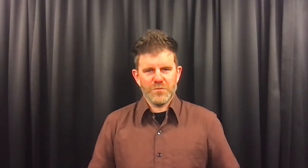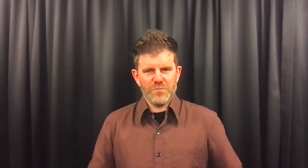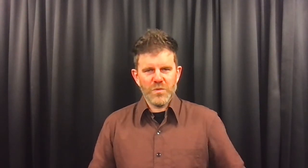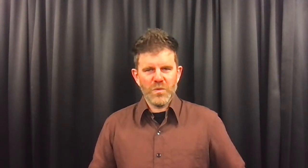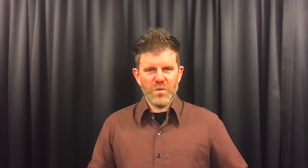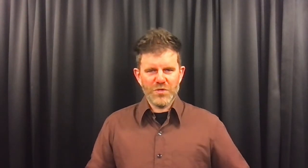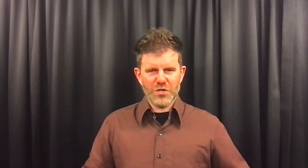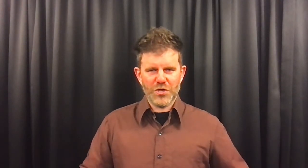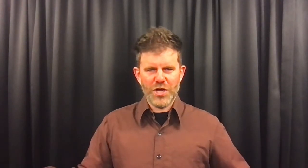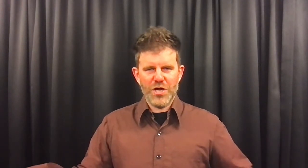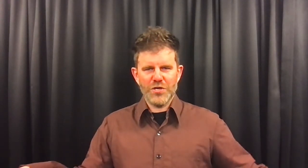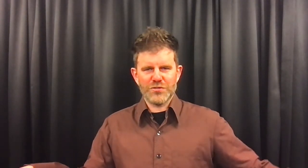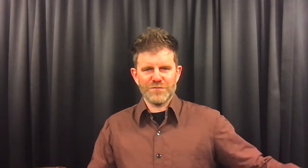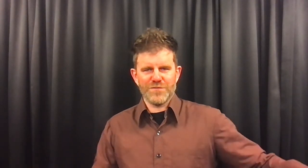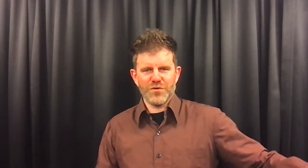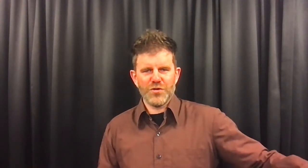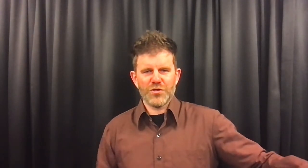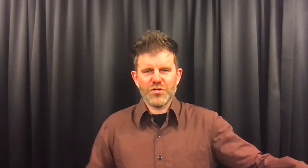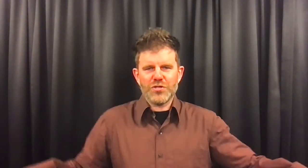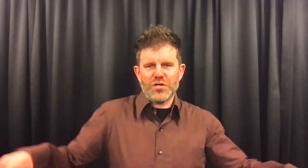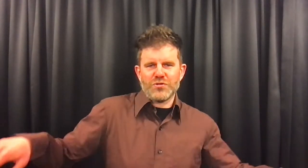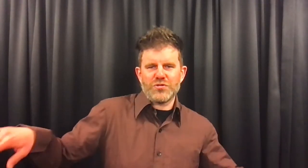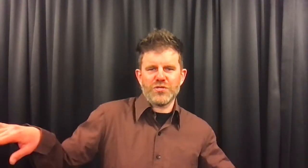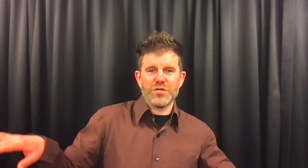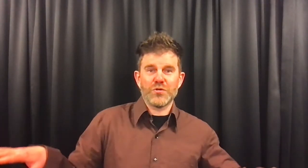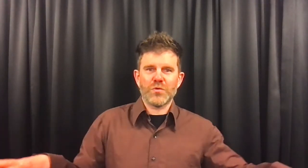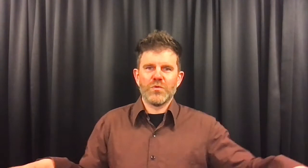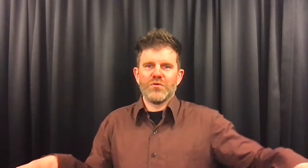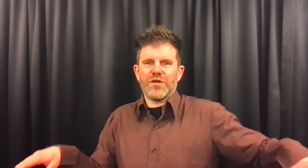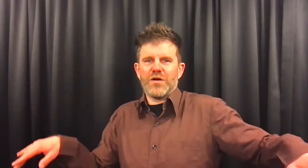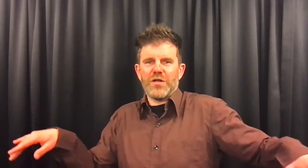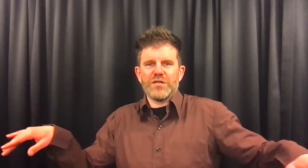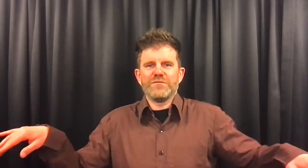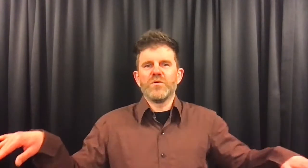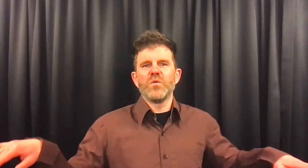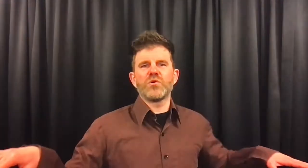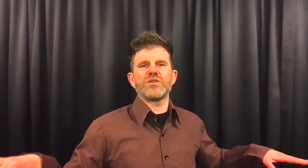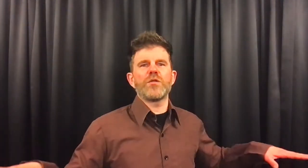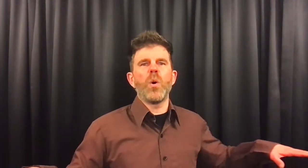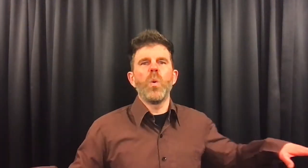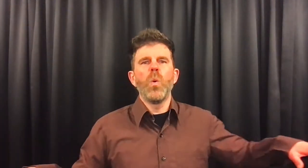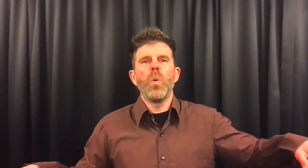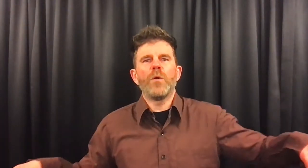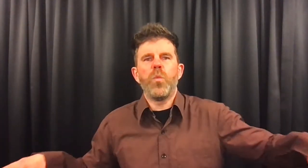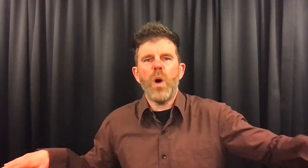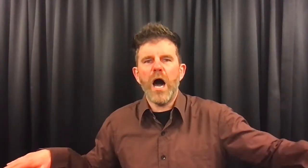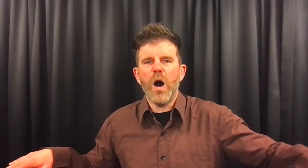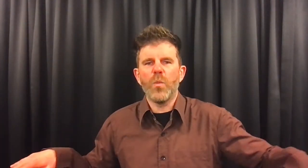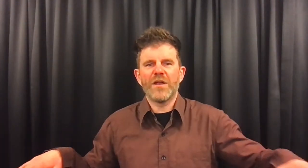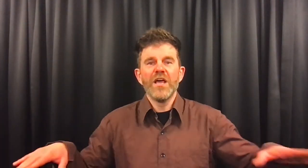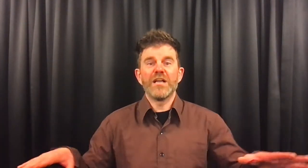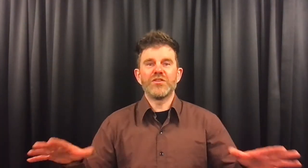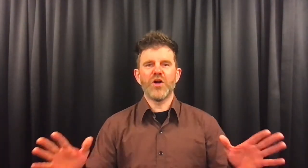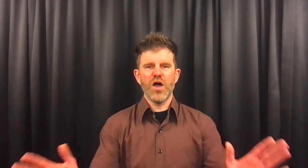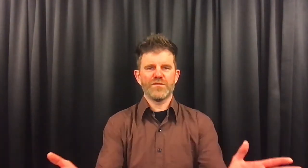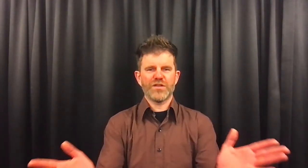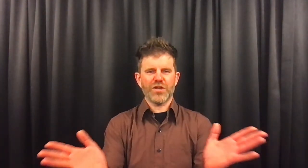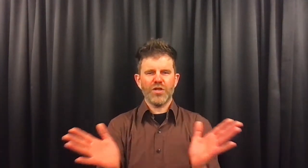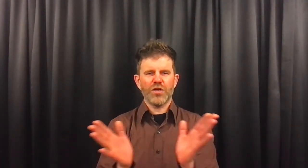mooie grijze veer, die dansten in het rond. En al die vogels zeiden o en wauw. En die duiven, die kregen